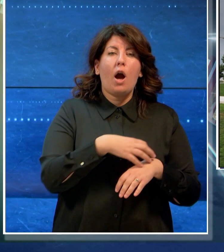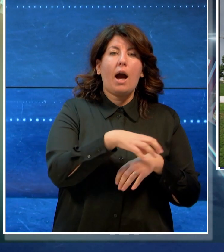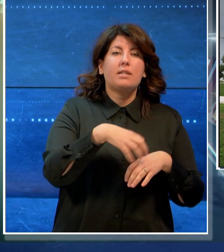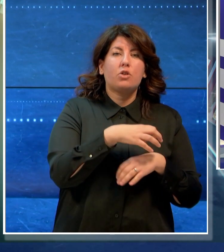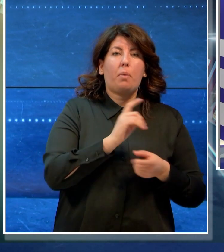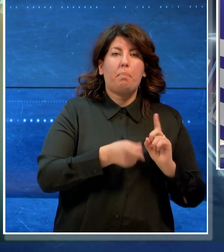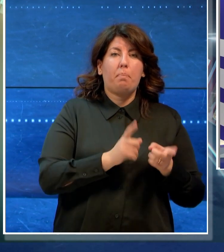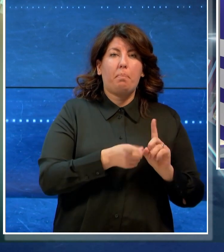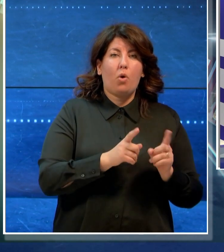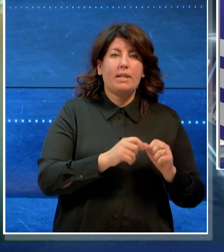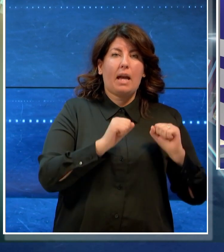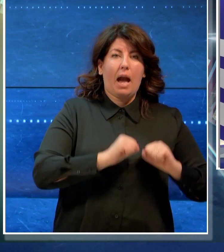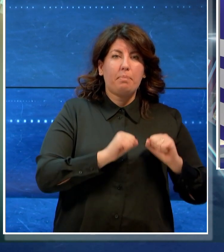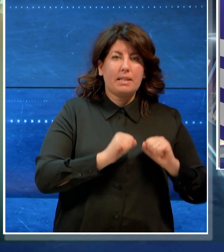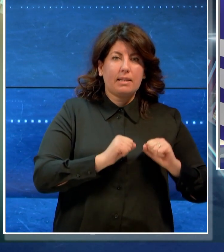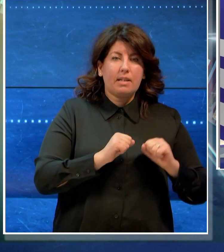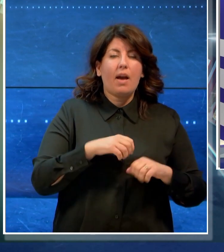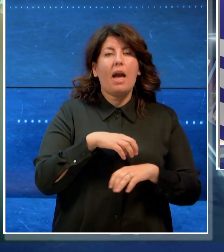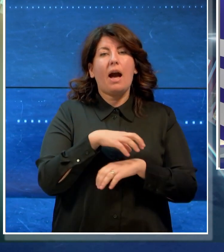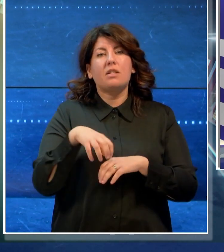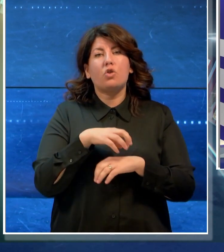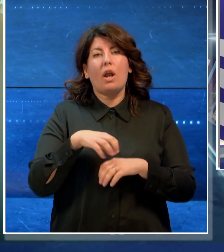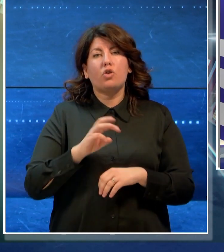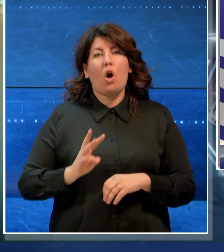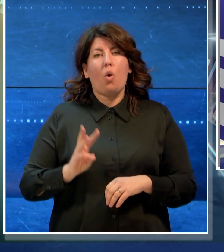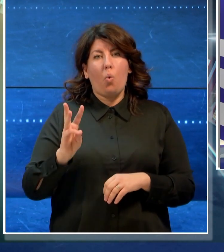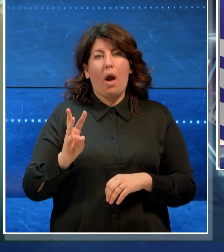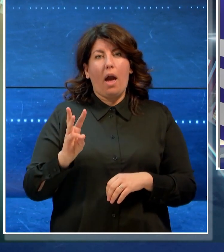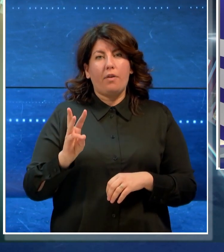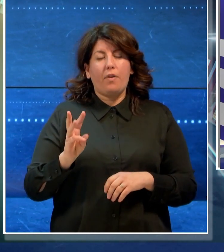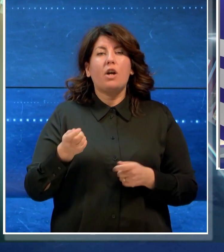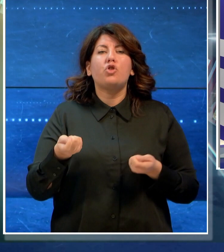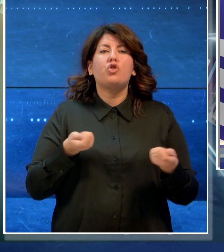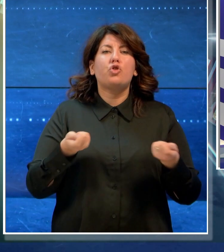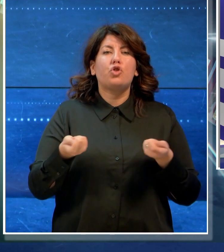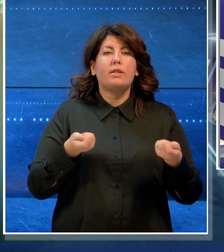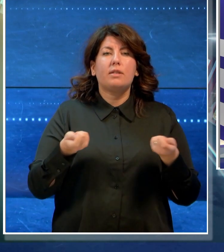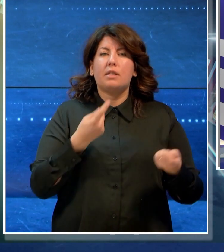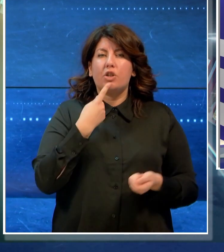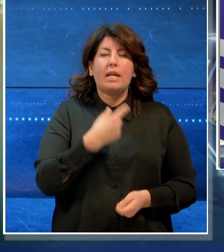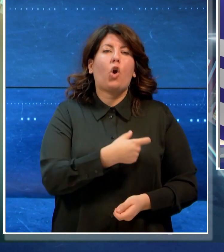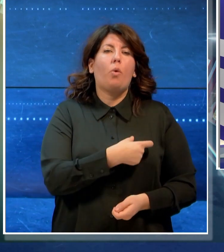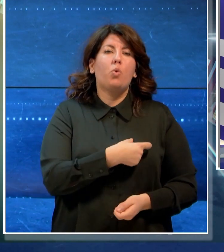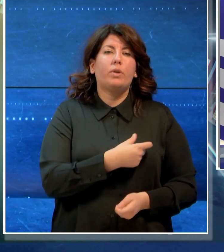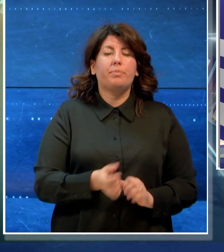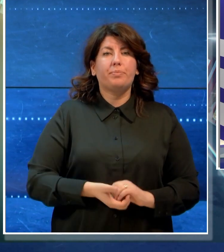abitative e l'assessorato al welfare sarà gestito dai comuni.